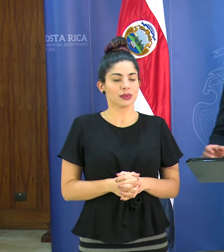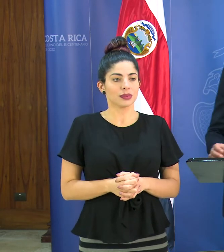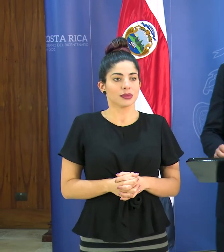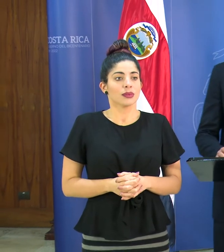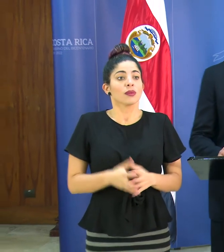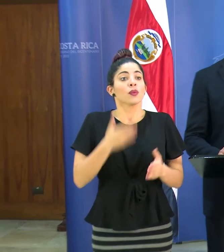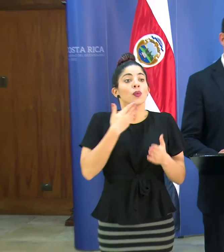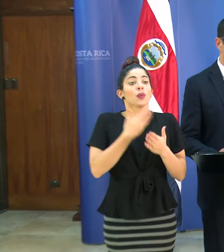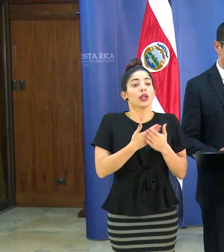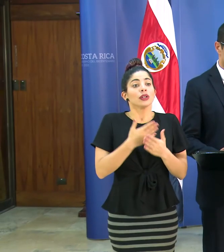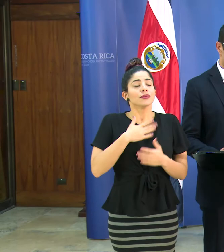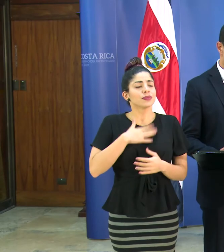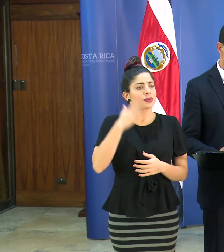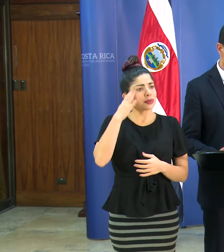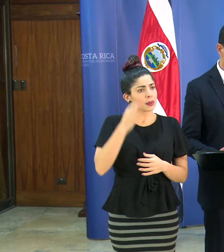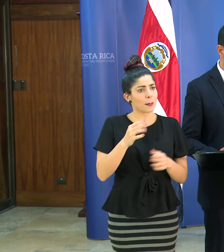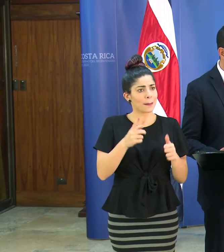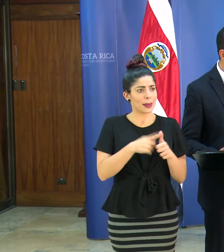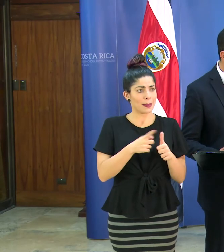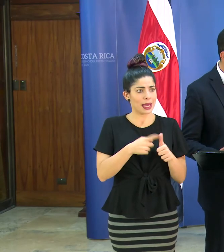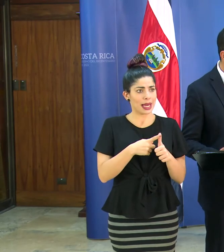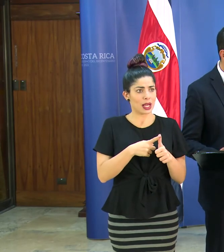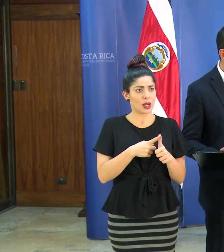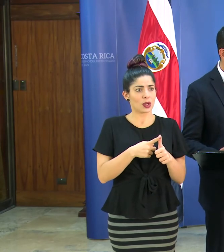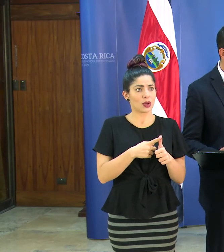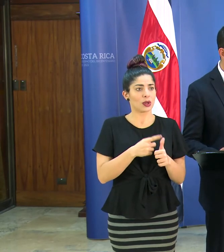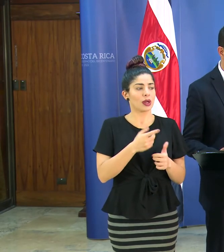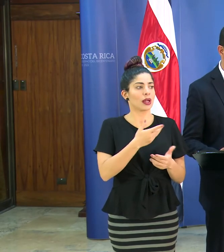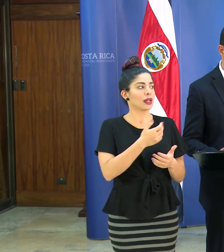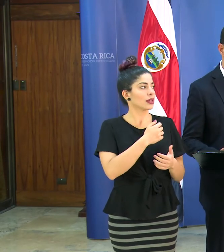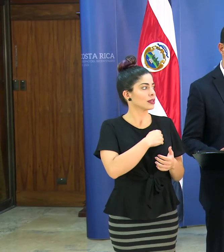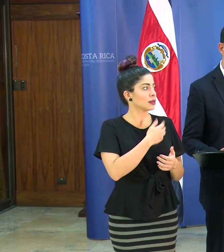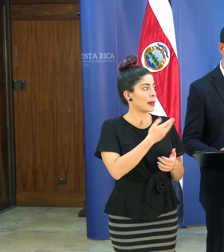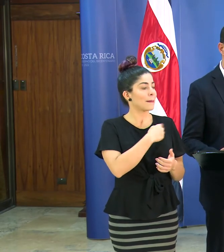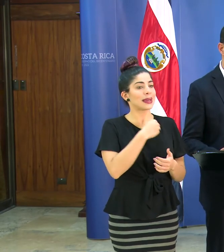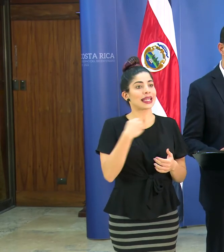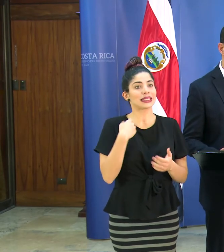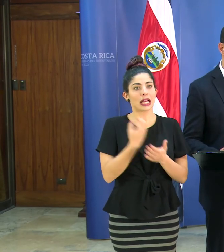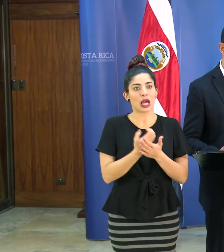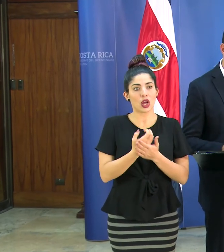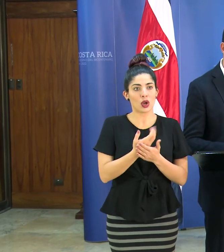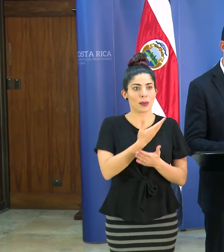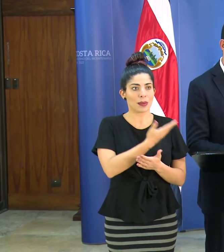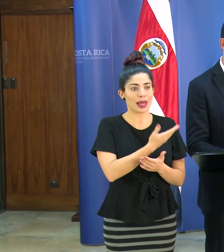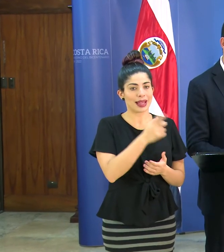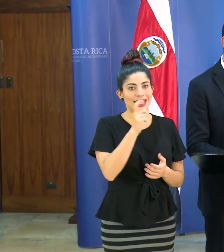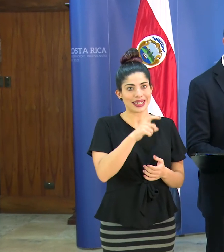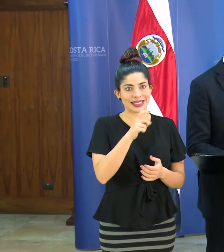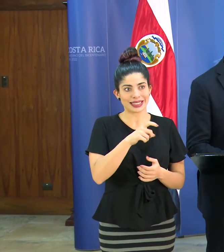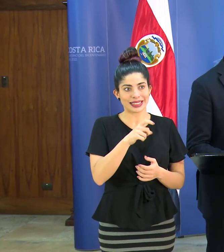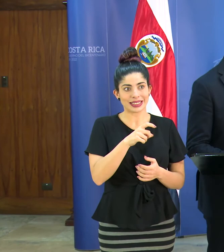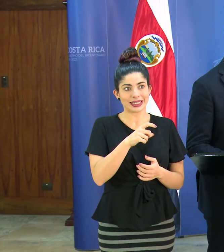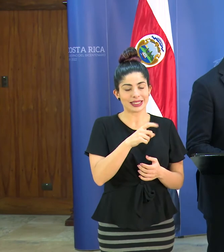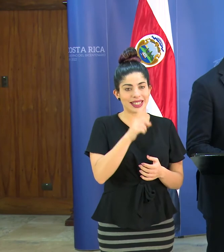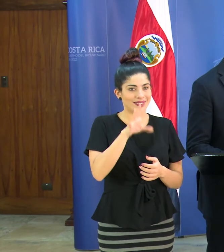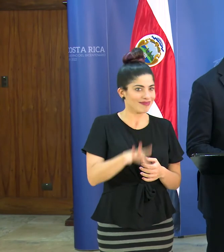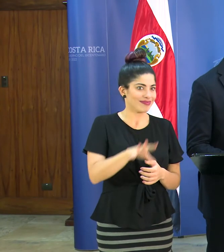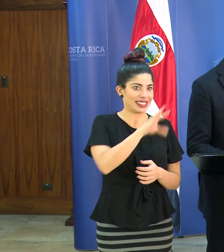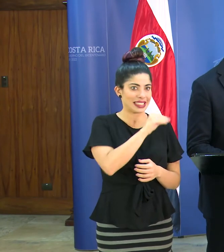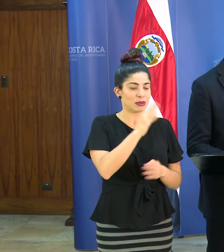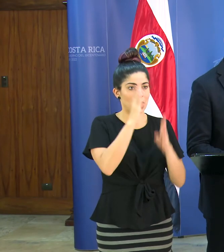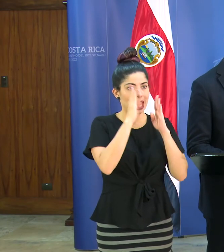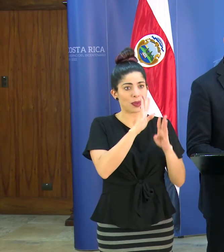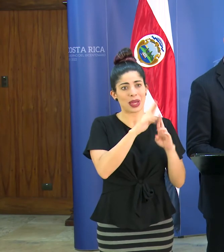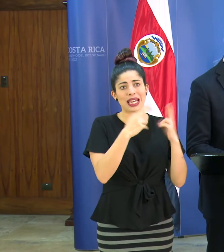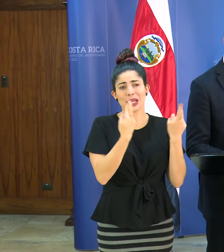bueno yo creo que primero excuso a la ministra de economía que tiene que por fuerza retirarse para tener